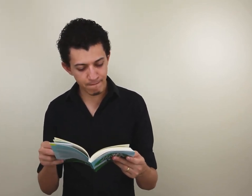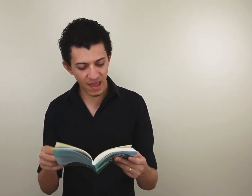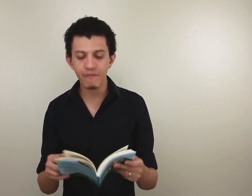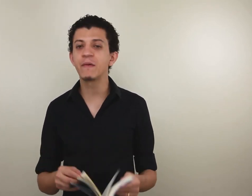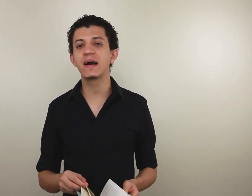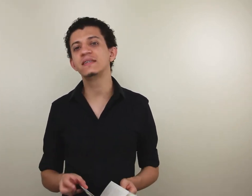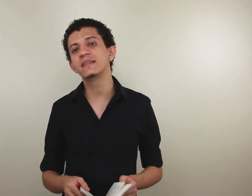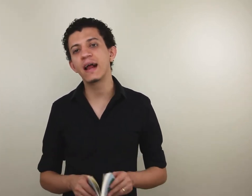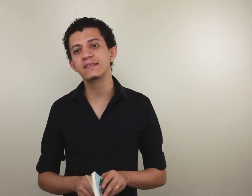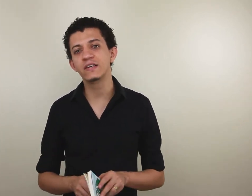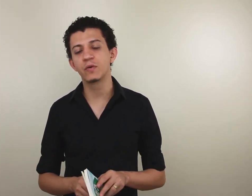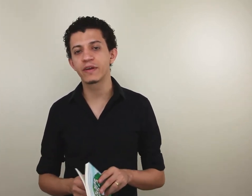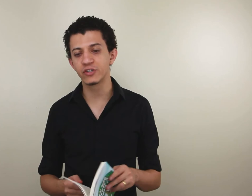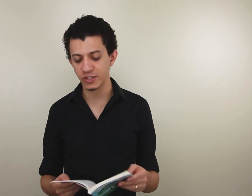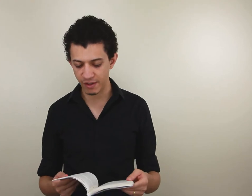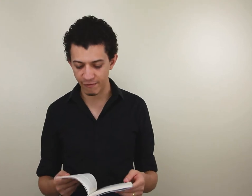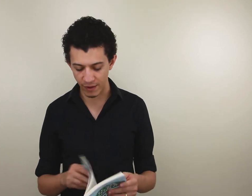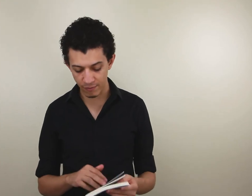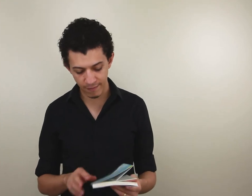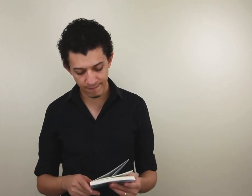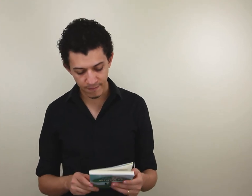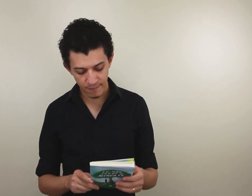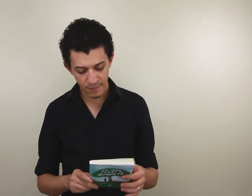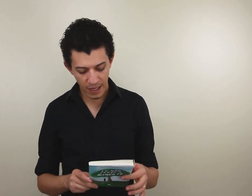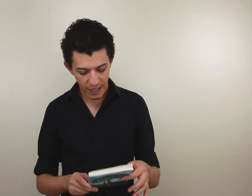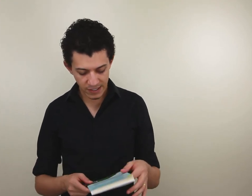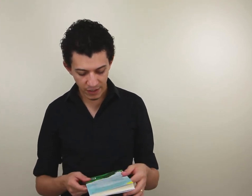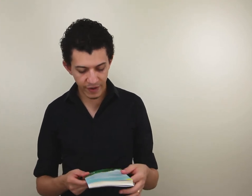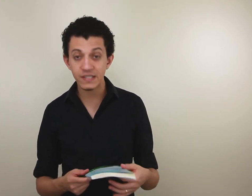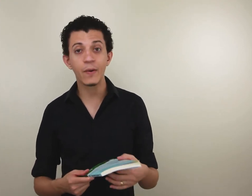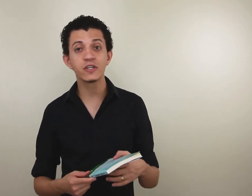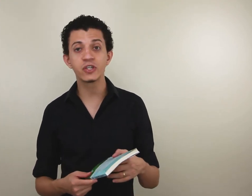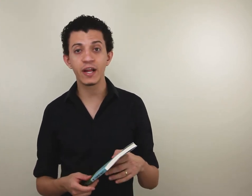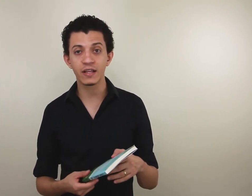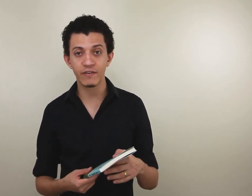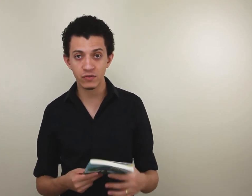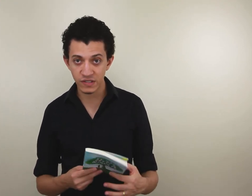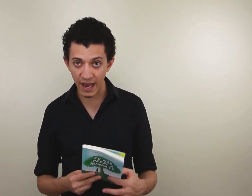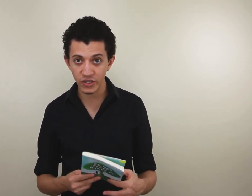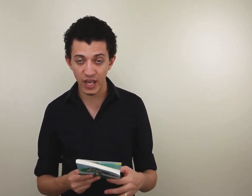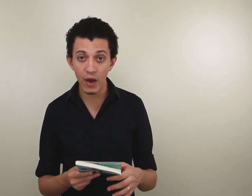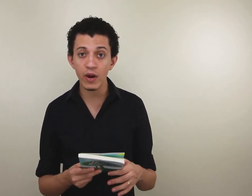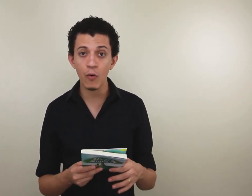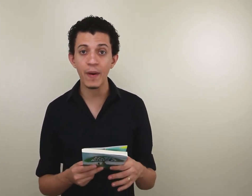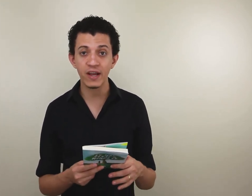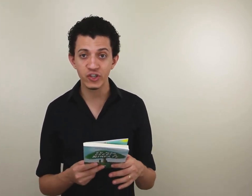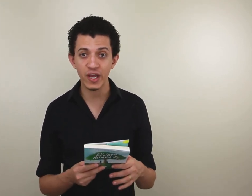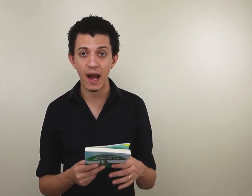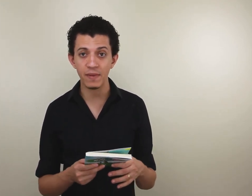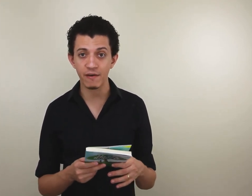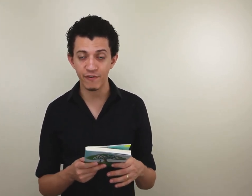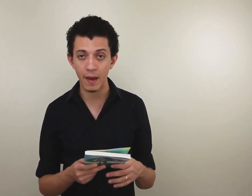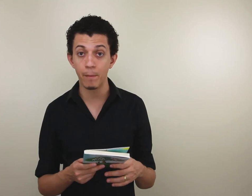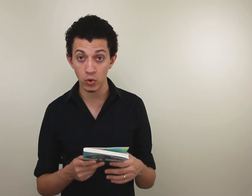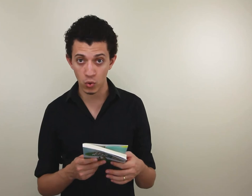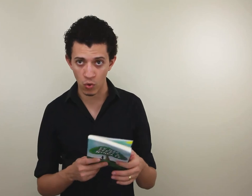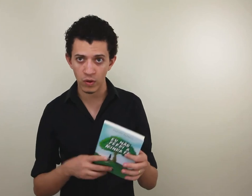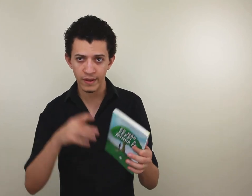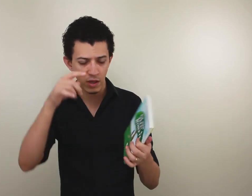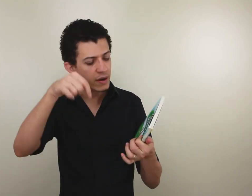enfim, mais detalhes aí sobre o que a gente tem feito. Esse livro aqui você pode adquirir através do site eu-não-perdi-a-minha-fé.com Tem o